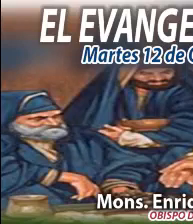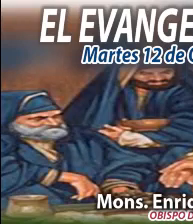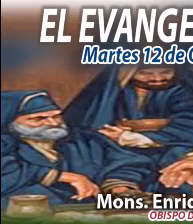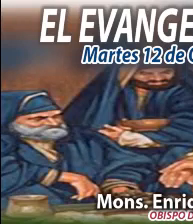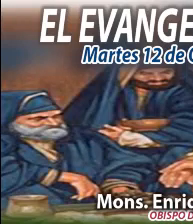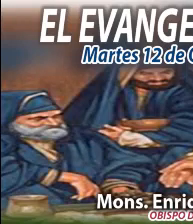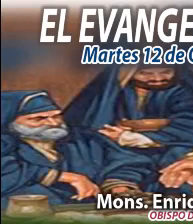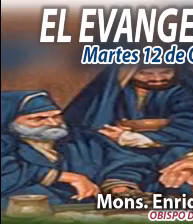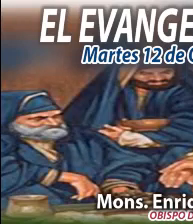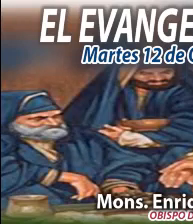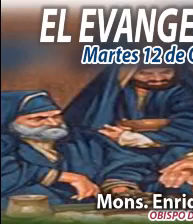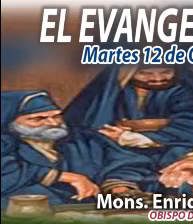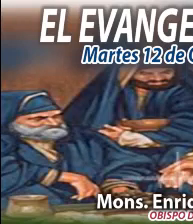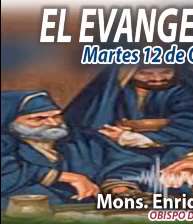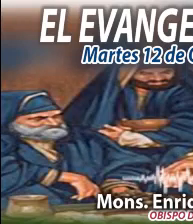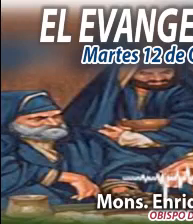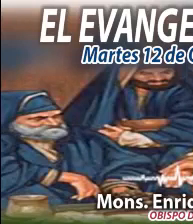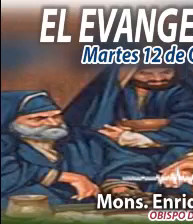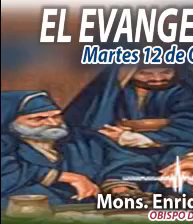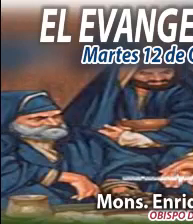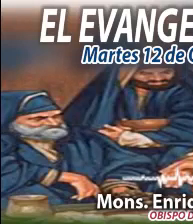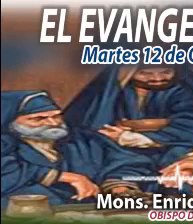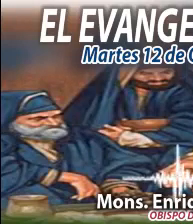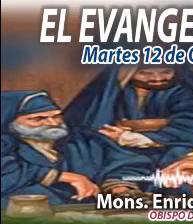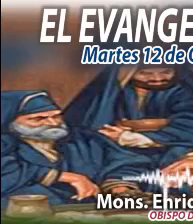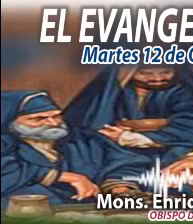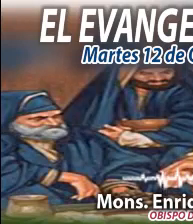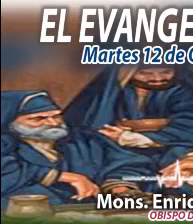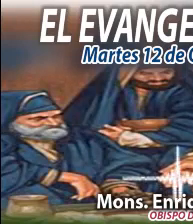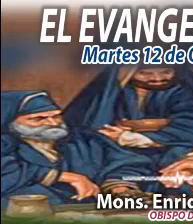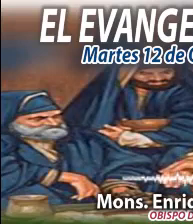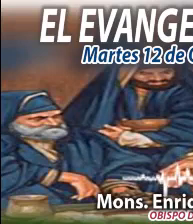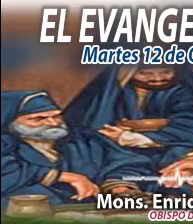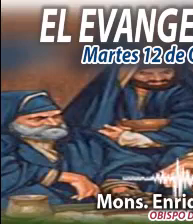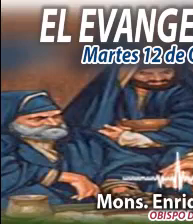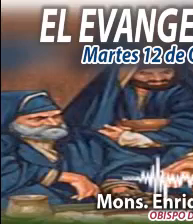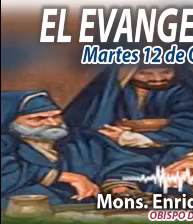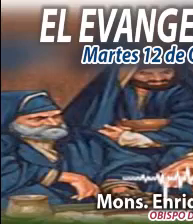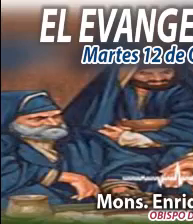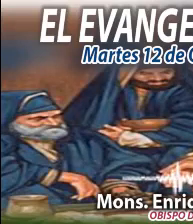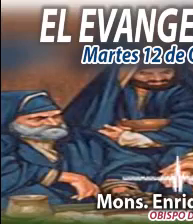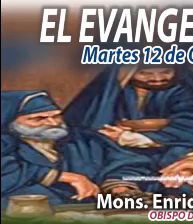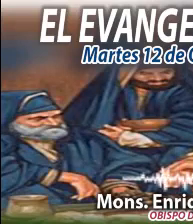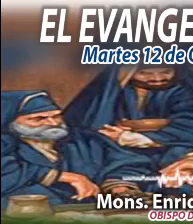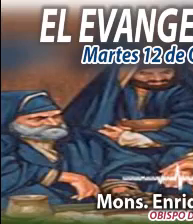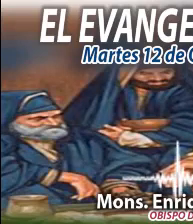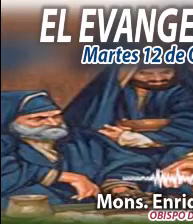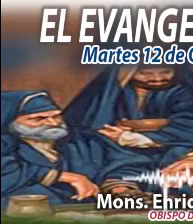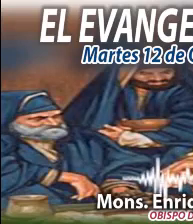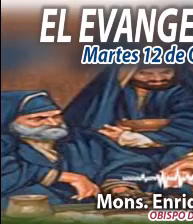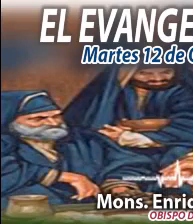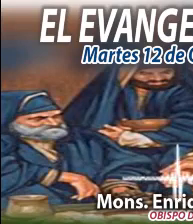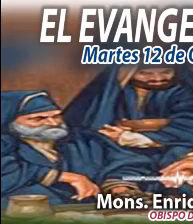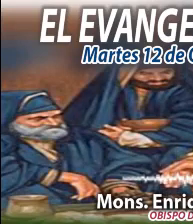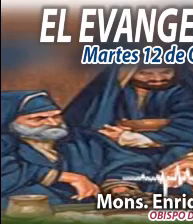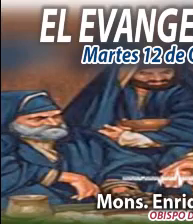Día a día, alimentándonos de la Palabra del Señor. En la voz de Monseñor Enrique